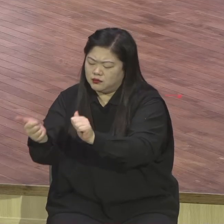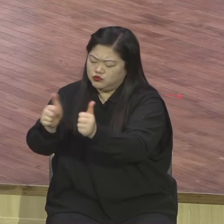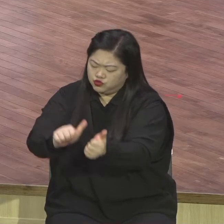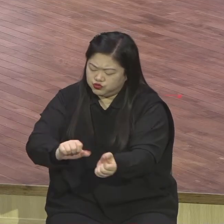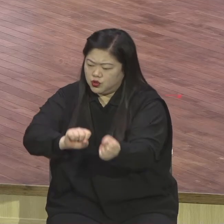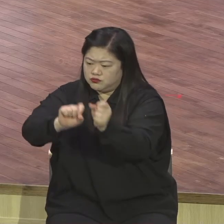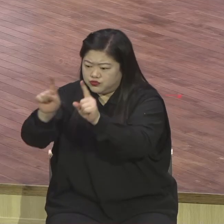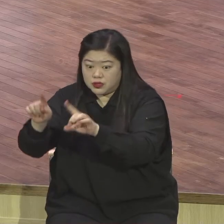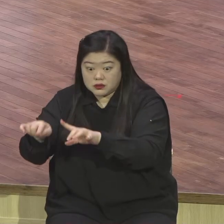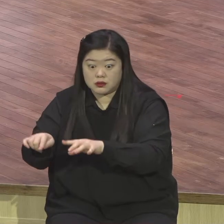잘라버려.